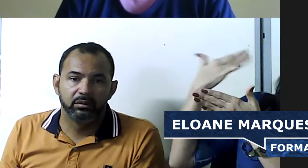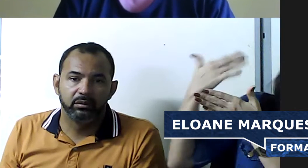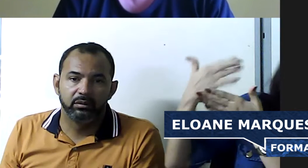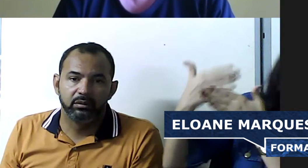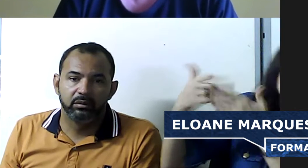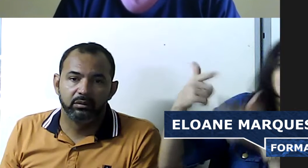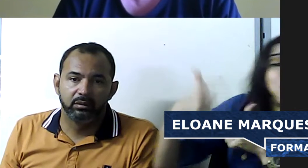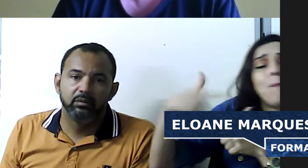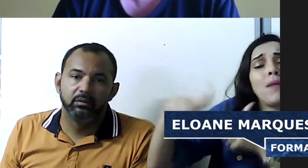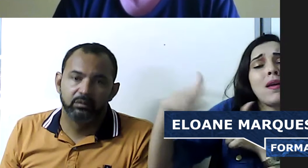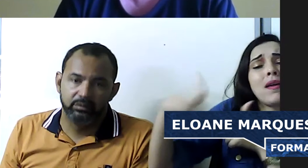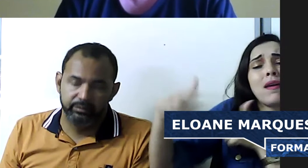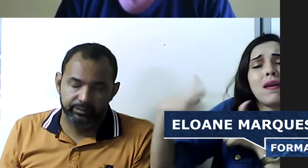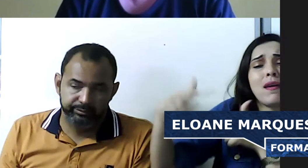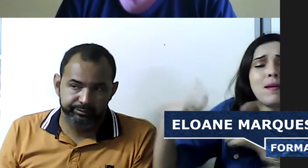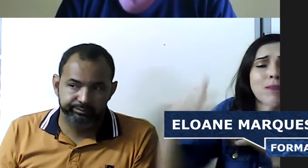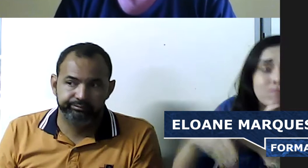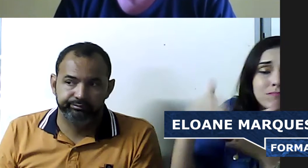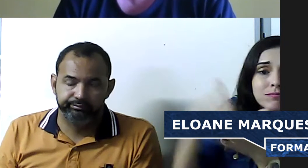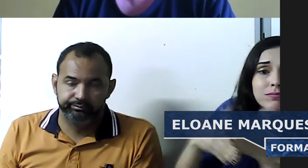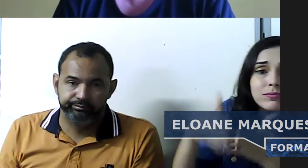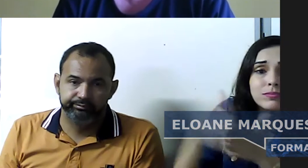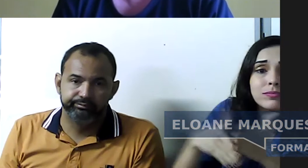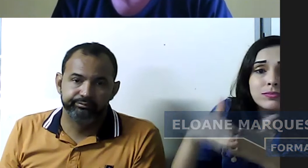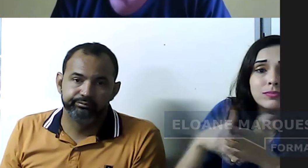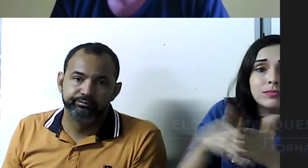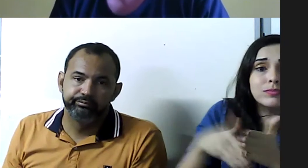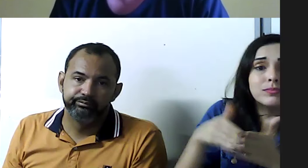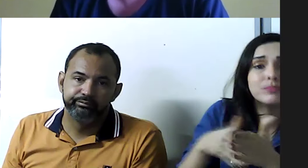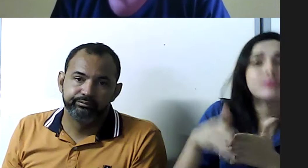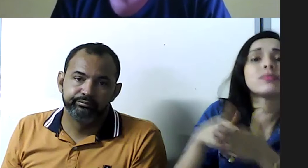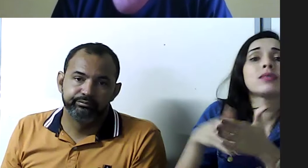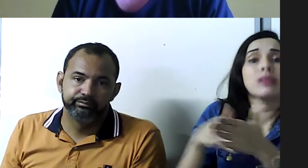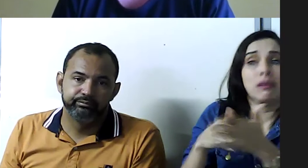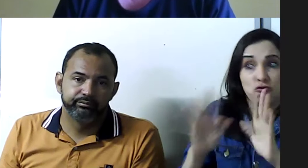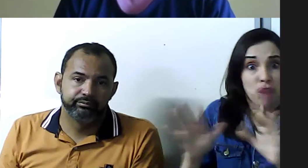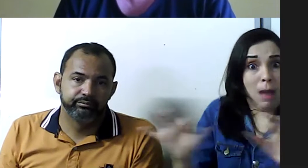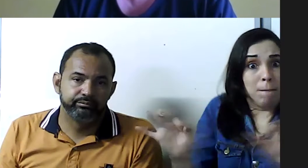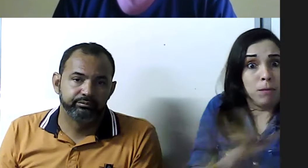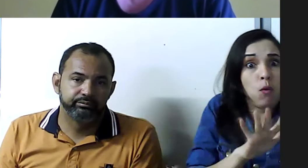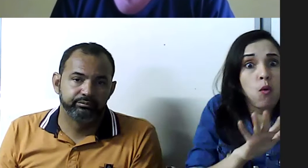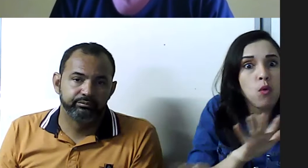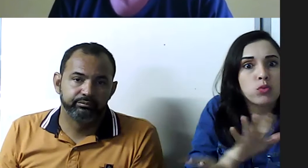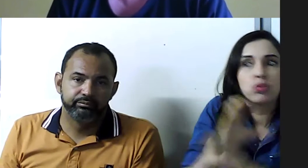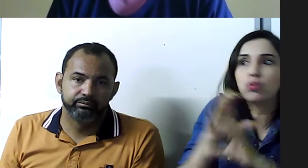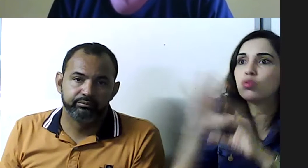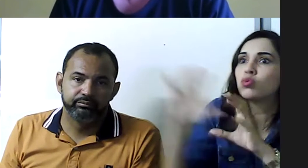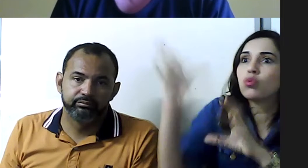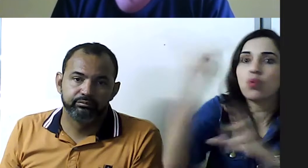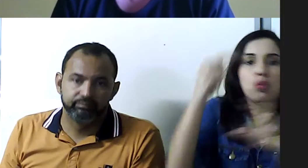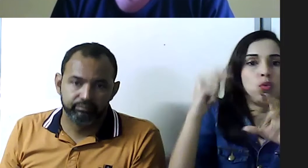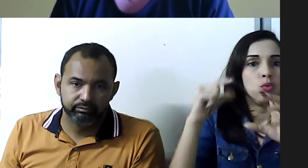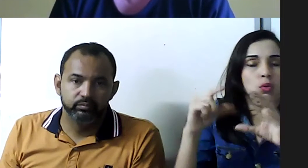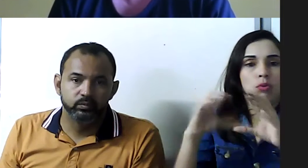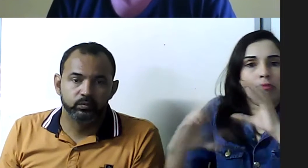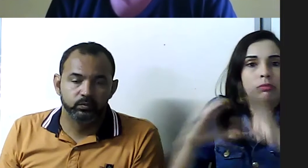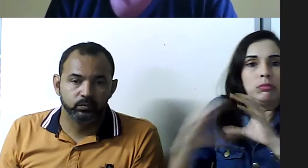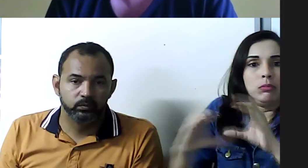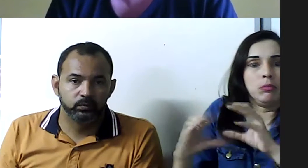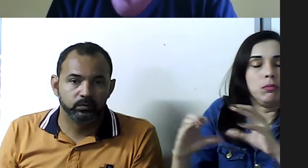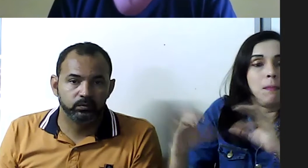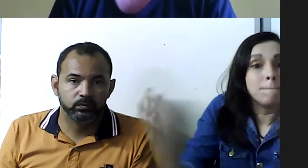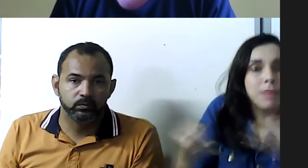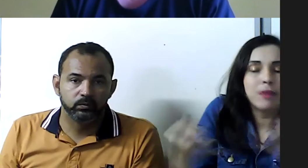Realmente o que o Jonas colocou são as mesmas minhas palavras, desde muito tempo realmente não está